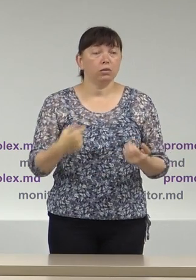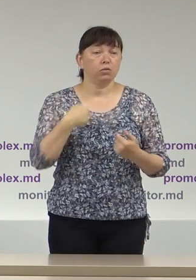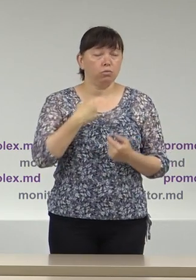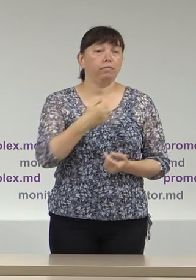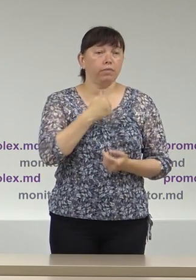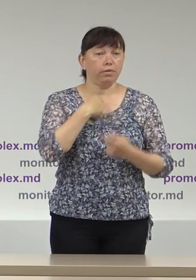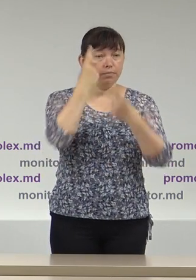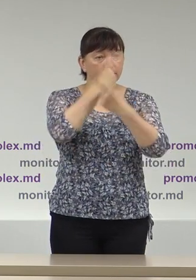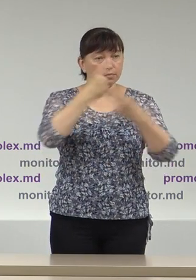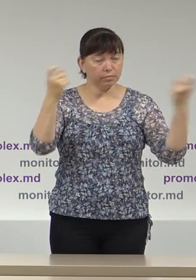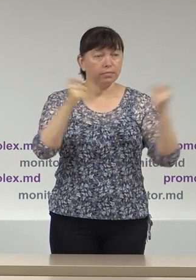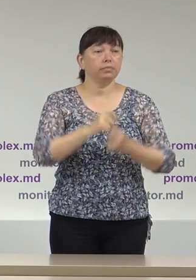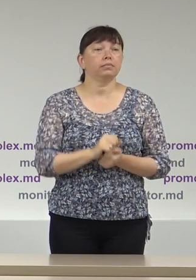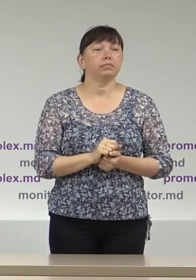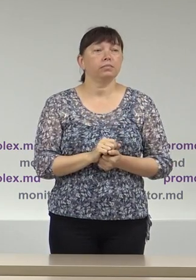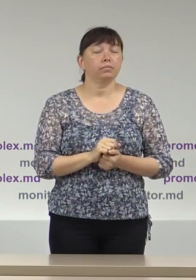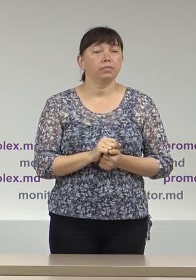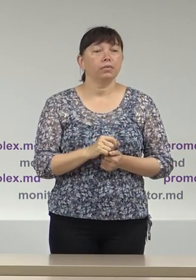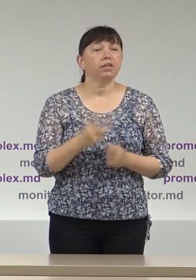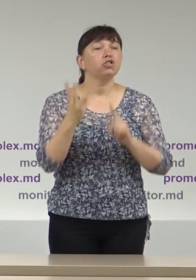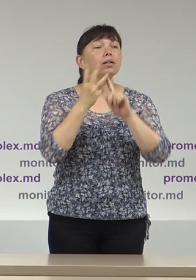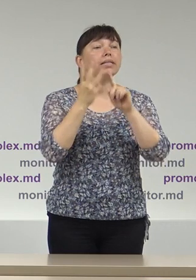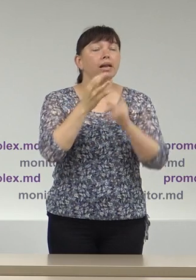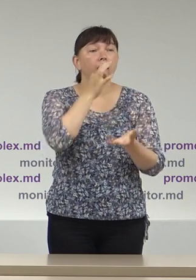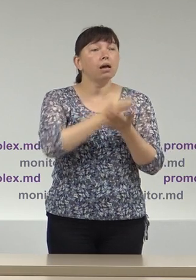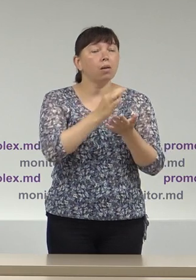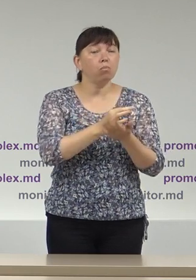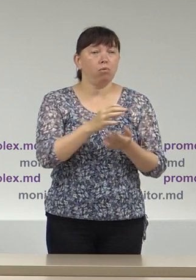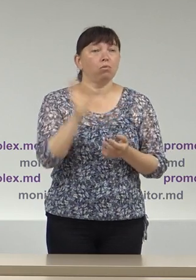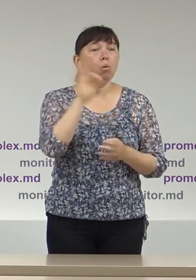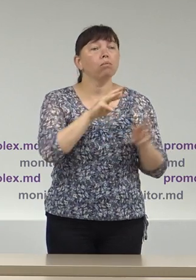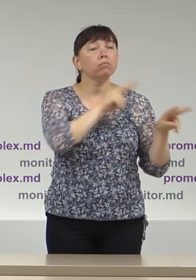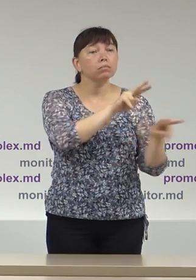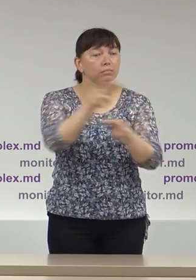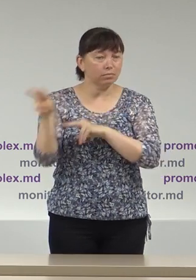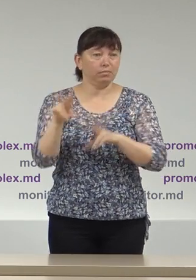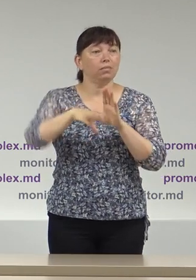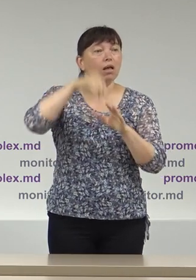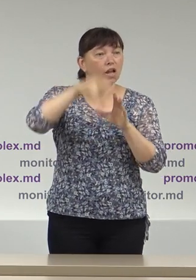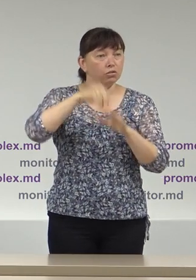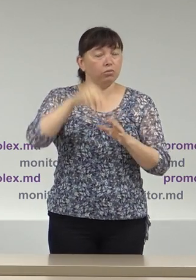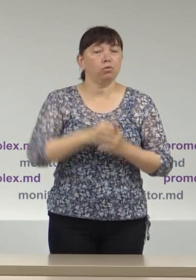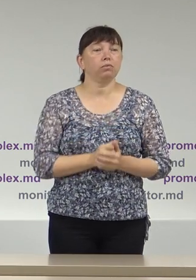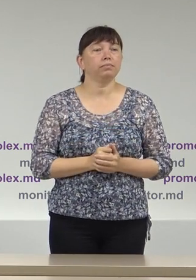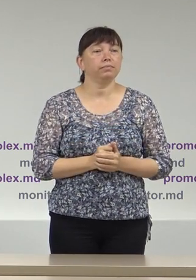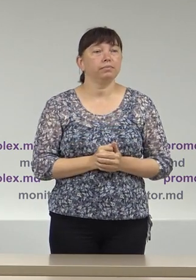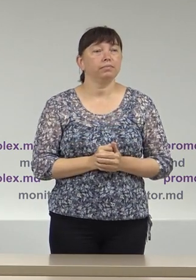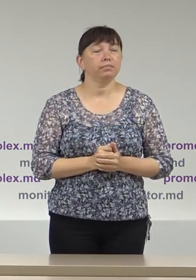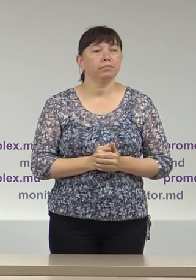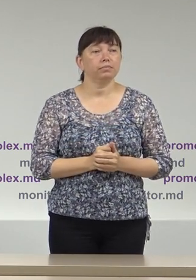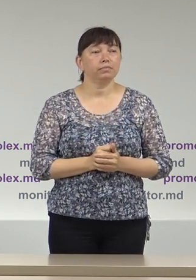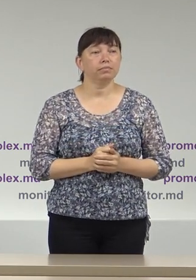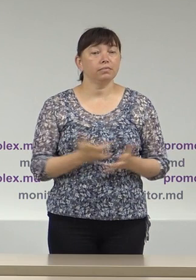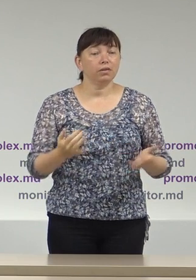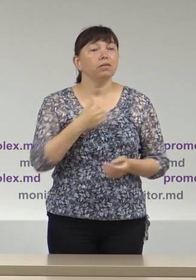fața dumneavoastră cu cel de-al treilea raport de monitorizare a scutinului. Deci